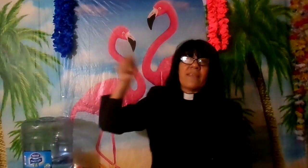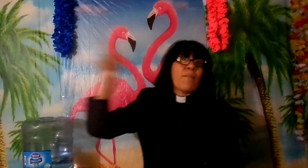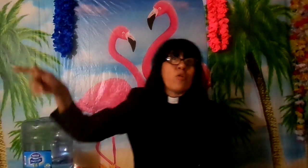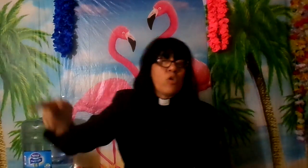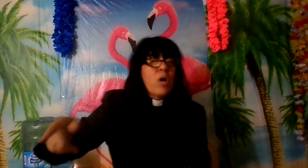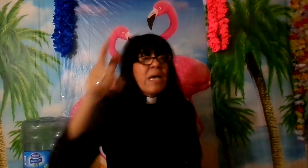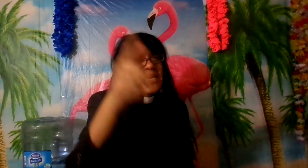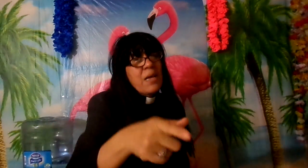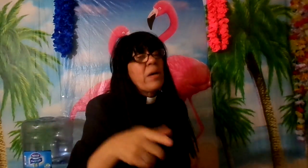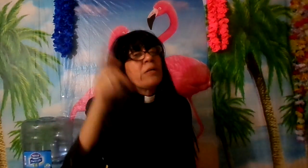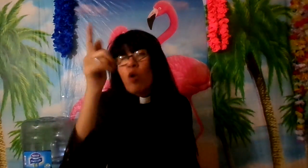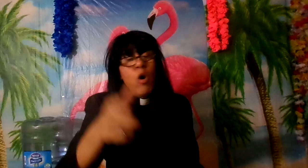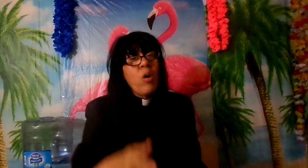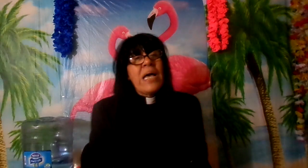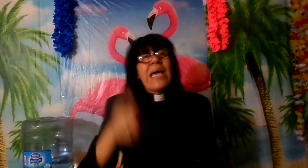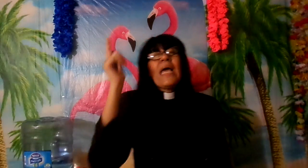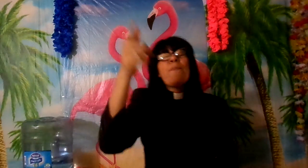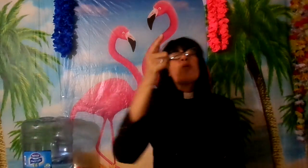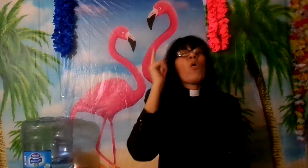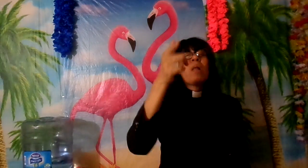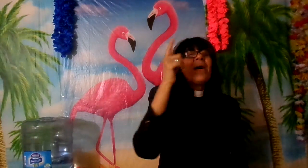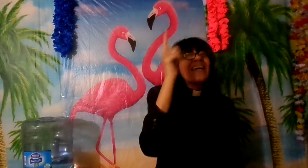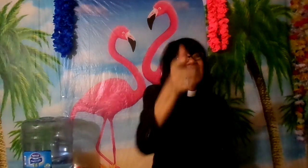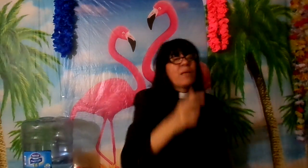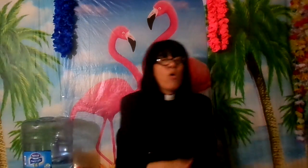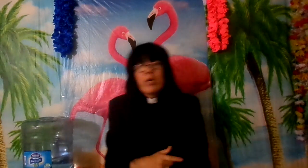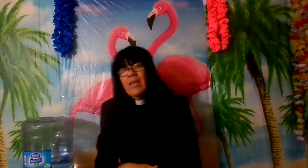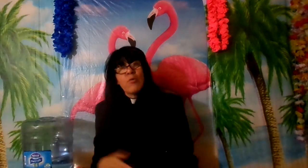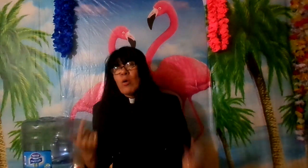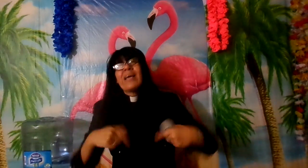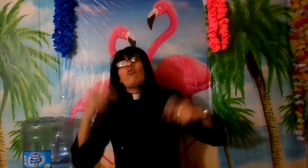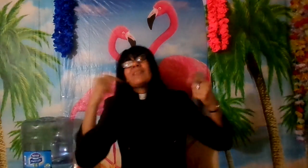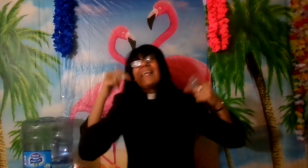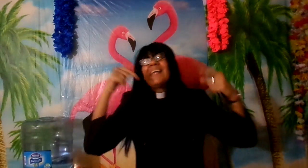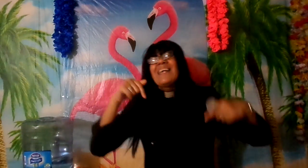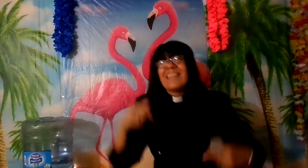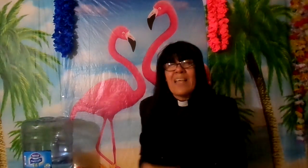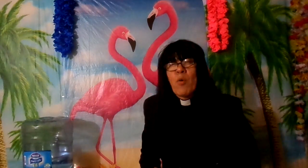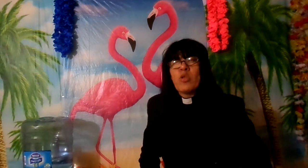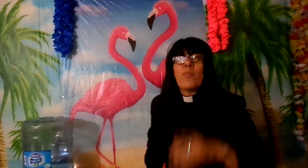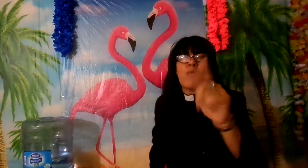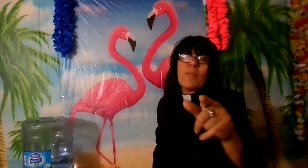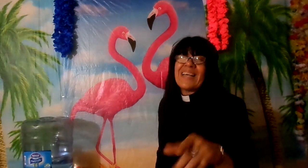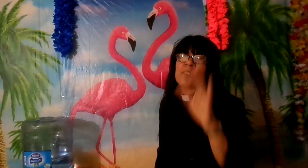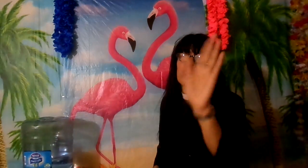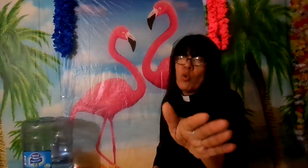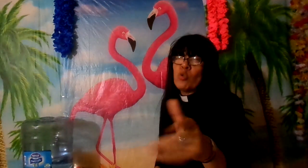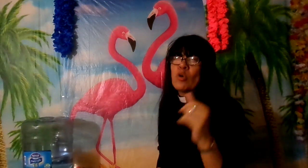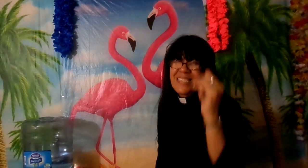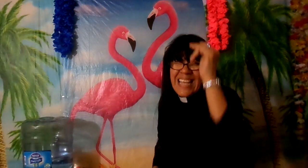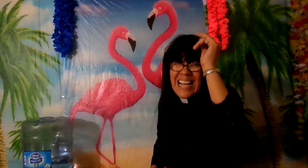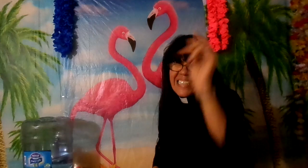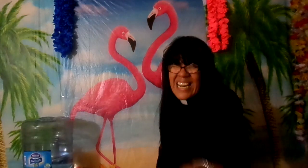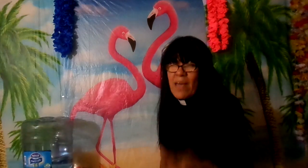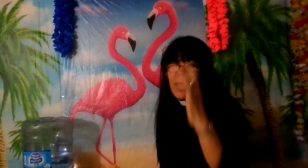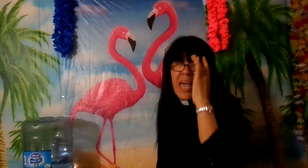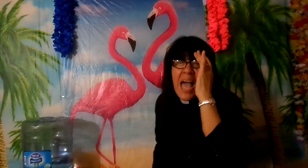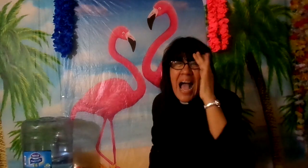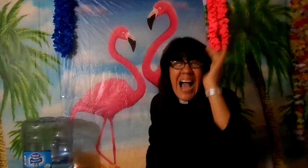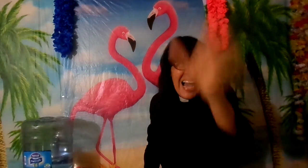demonios no el problema que tenemos hoy día no es que yo te dé nada de demonios el problema es que tú no te atreves a